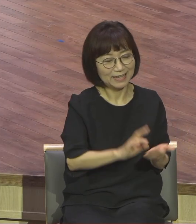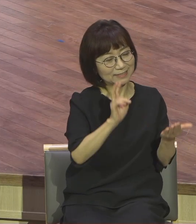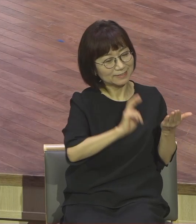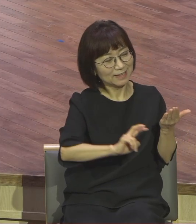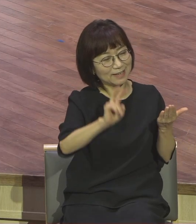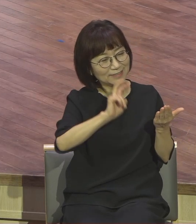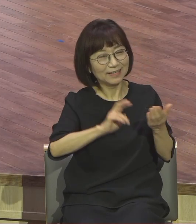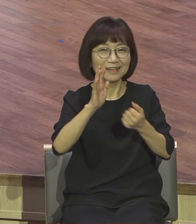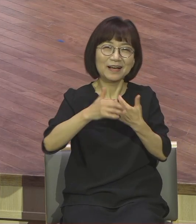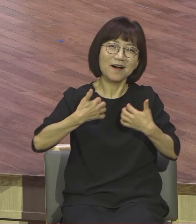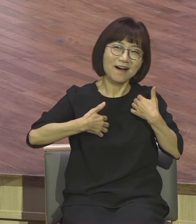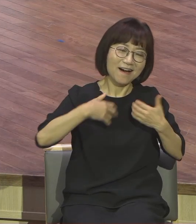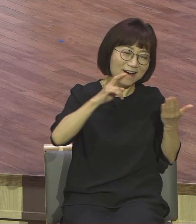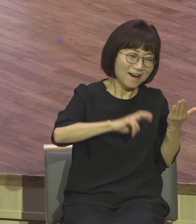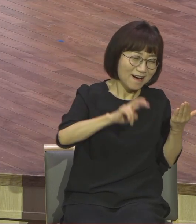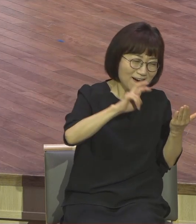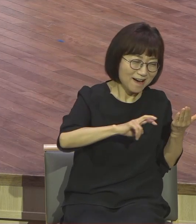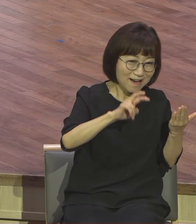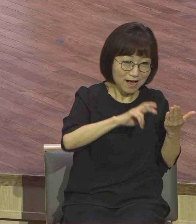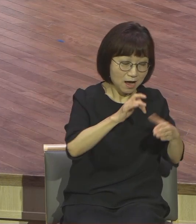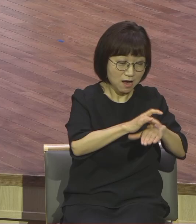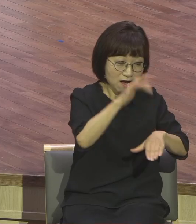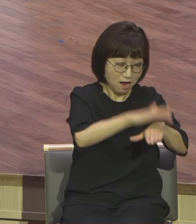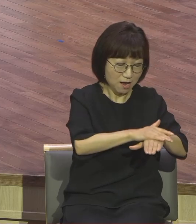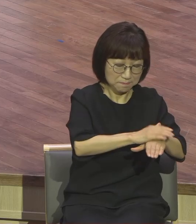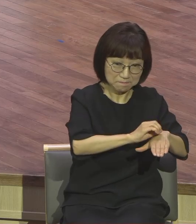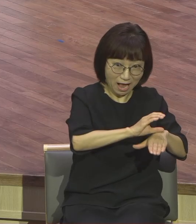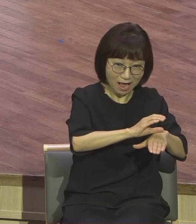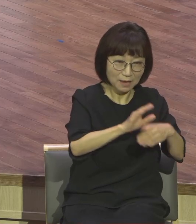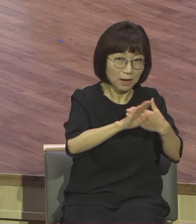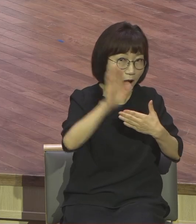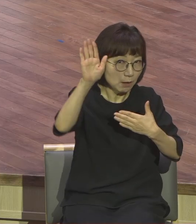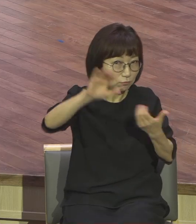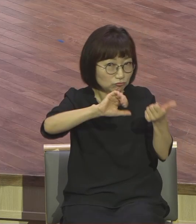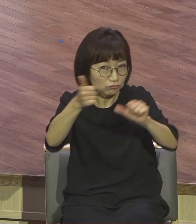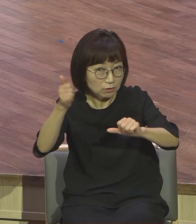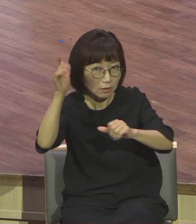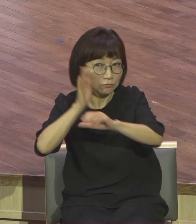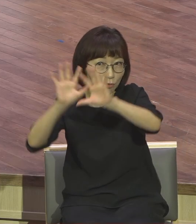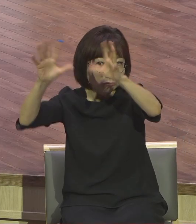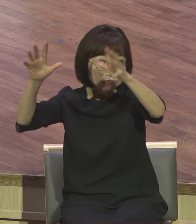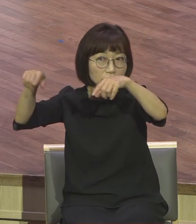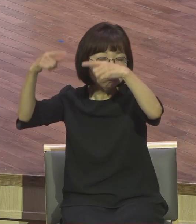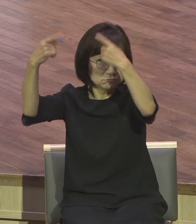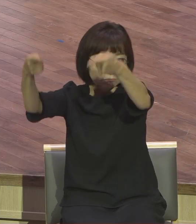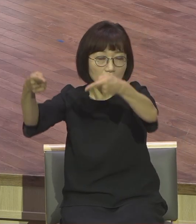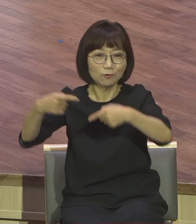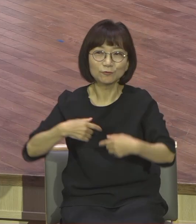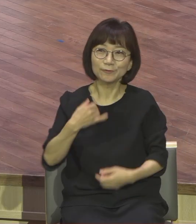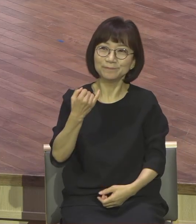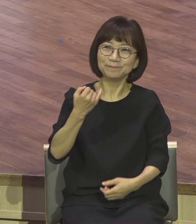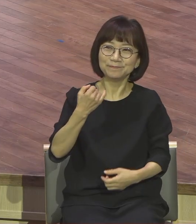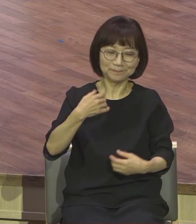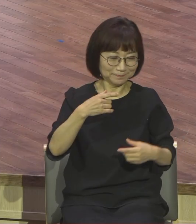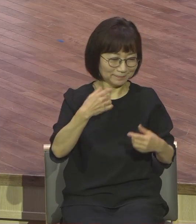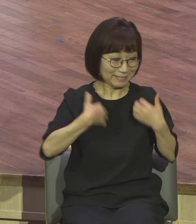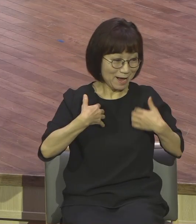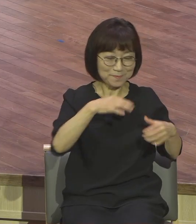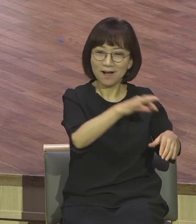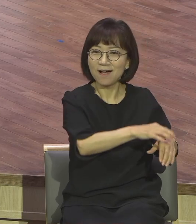지금부터 그런 천국 체질이 되야지. 31절 봅니다. 죽은 자의 부활을 논할진데 하나님의